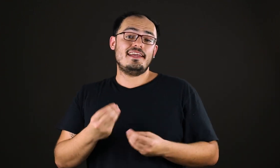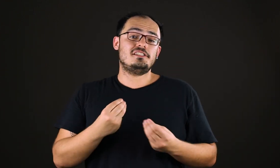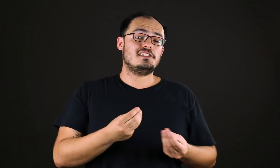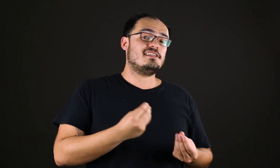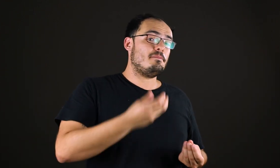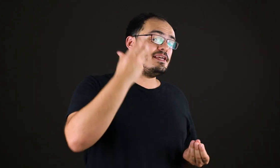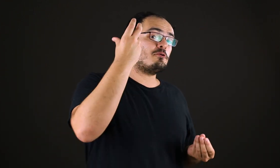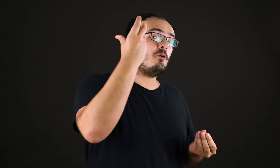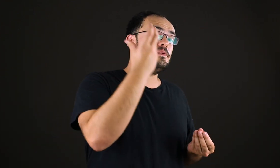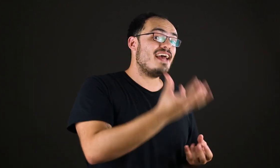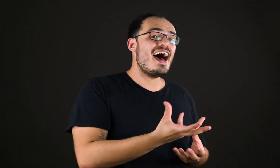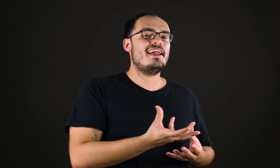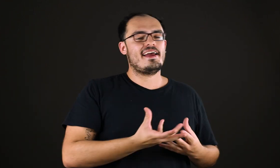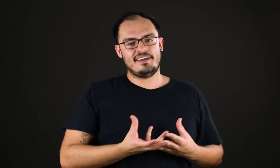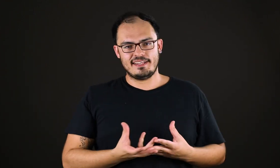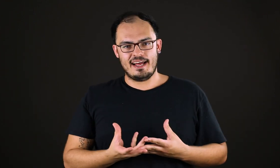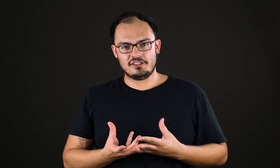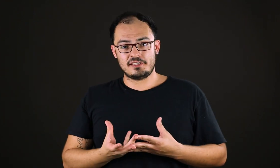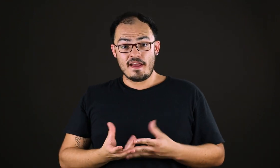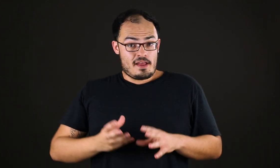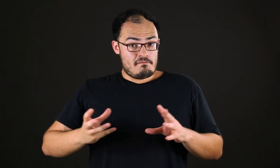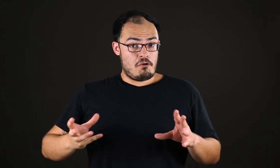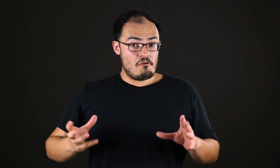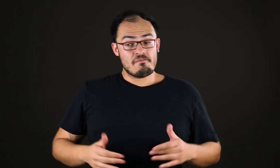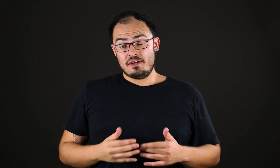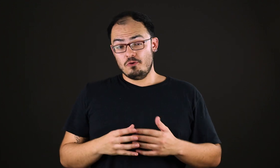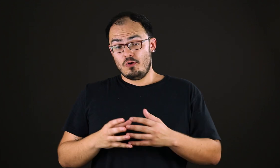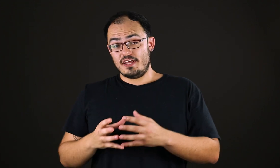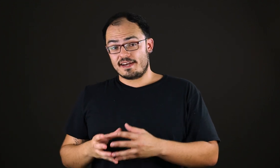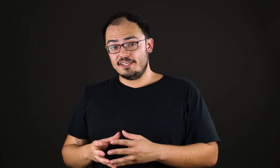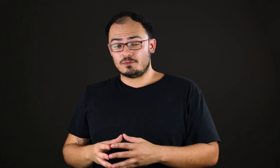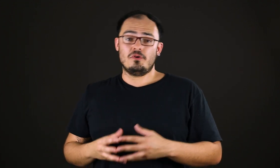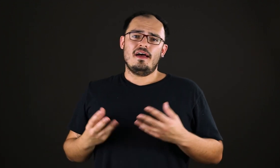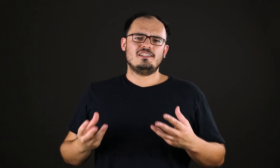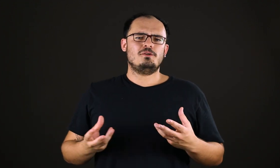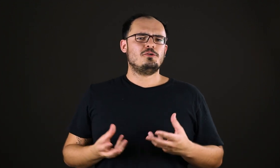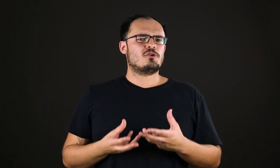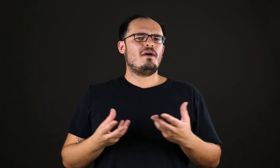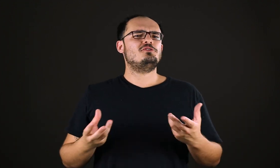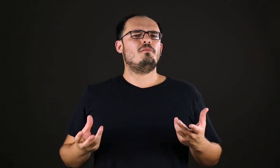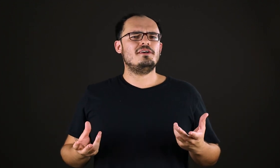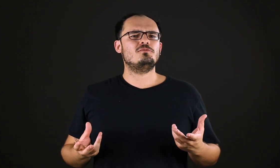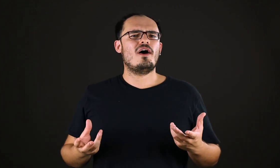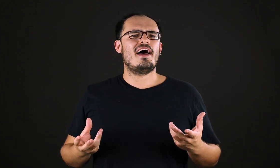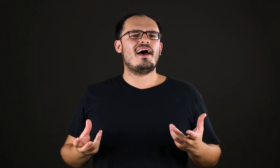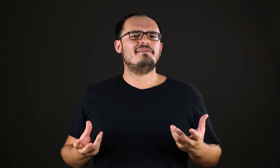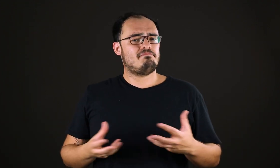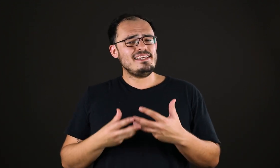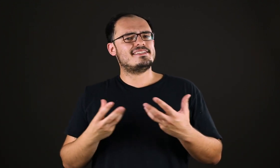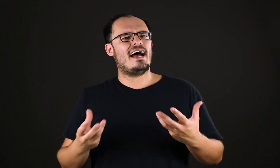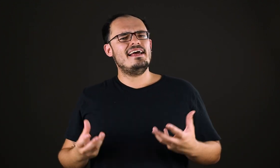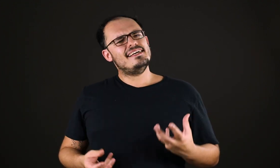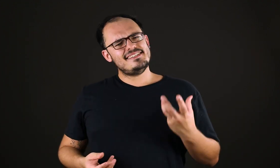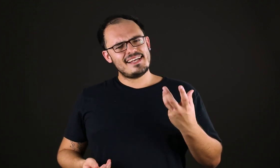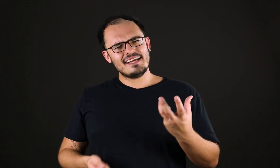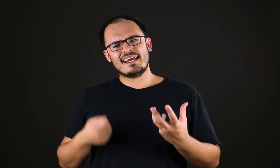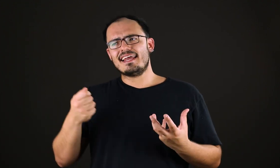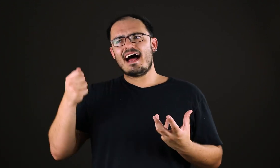a arte que sabia copiar a realidade. Bom, no modernismo, as pessoas começam mesmo a pensar, será que aquela